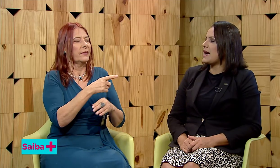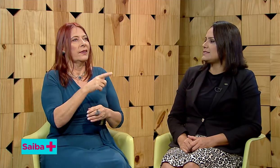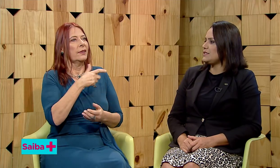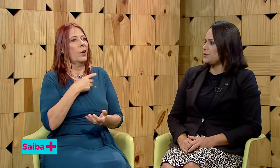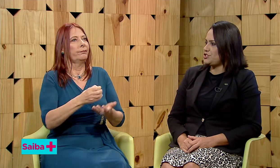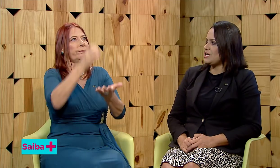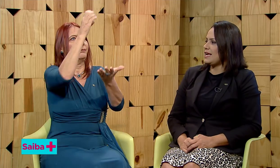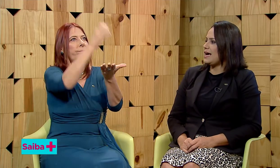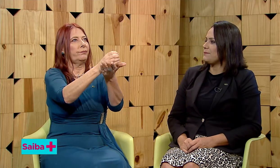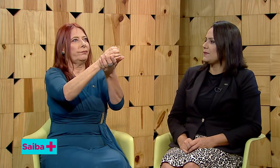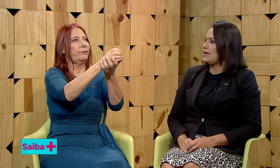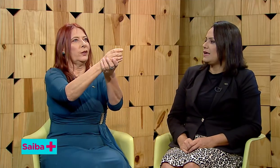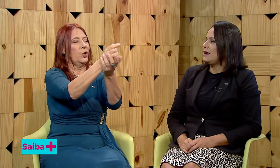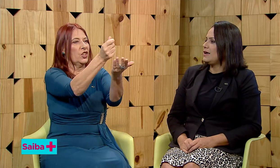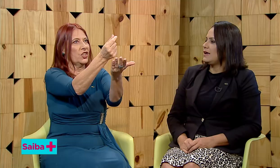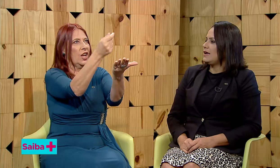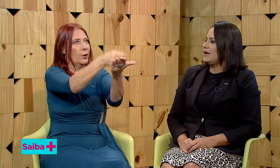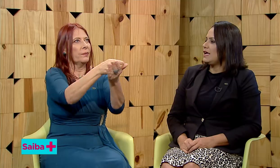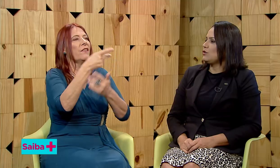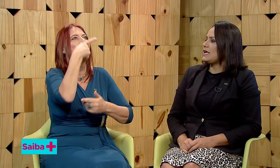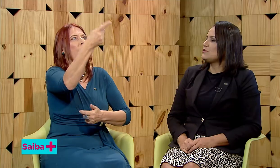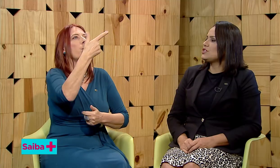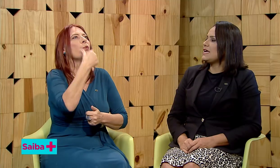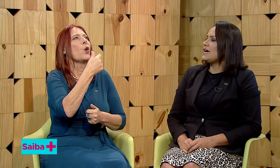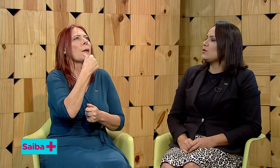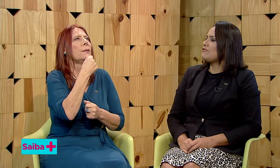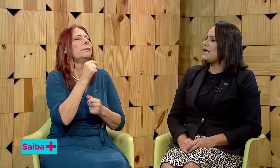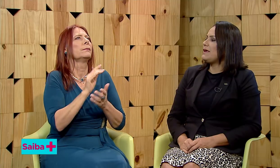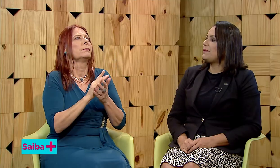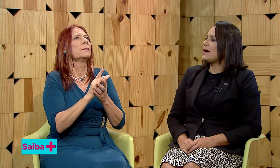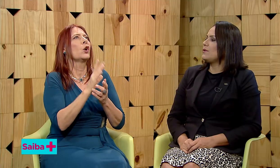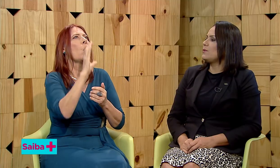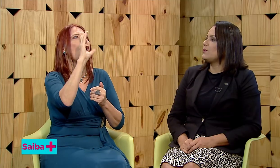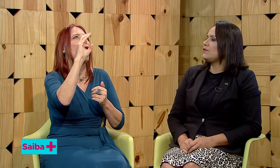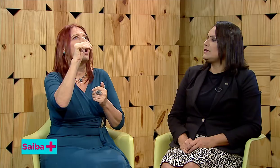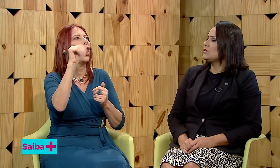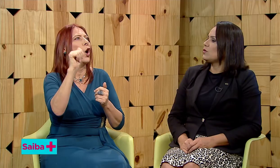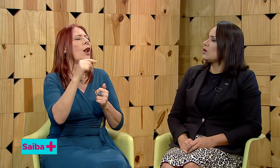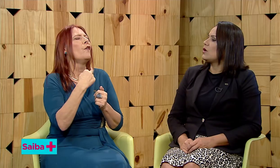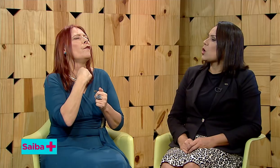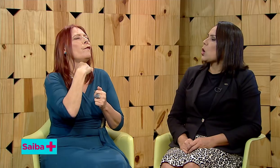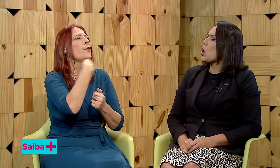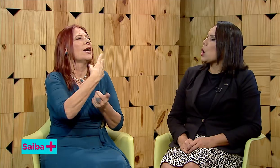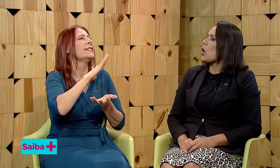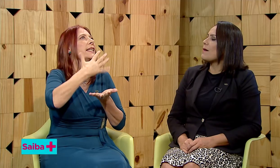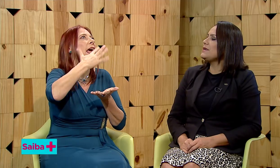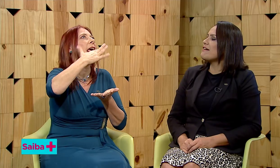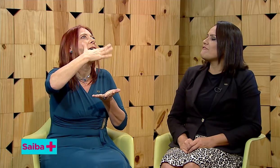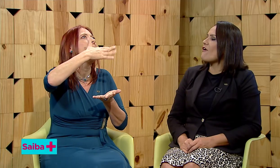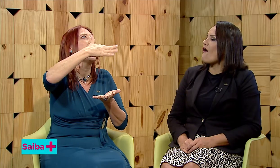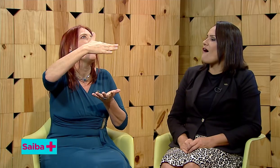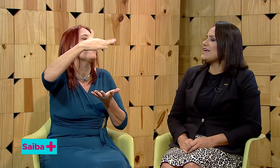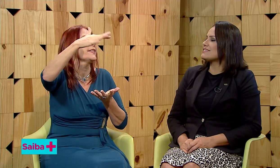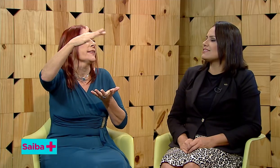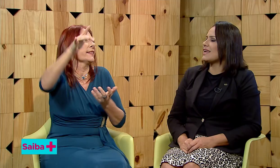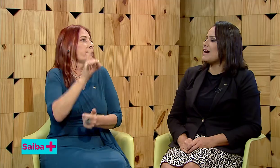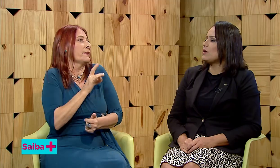barzinho que tinha lá. Eu dei o dinheiro e falei para o vendedor, com a minha voz, tremula,